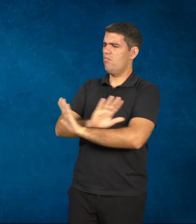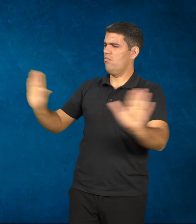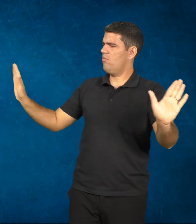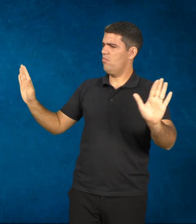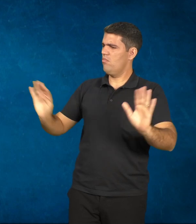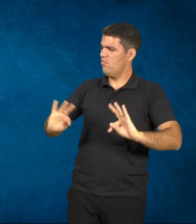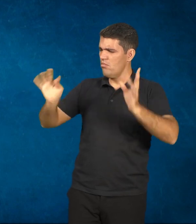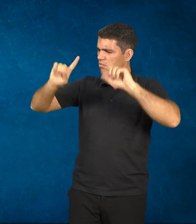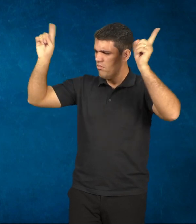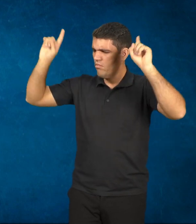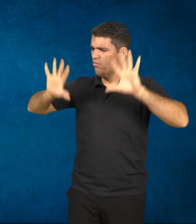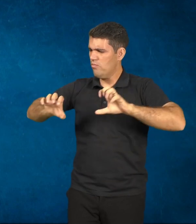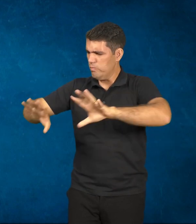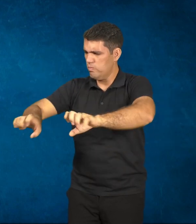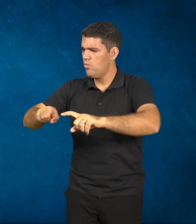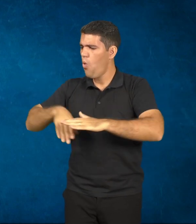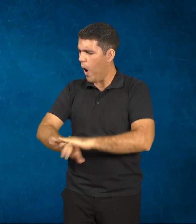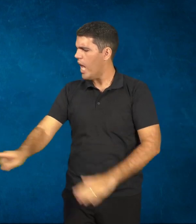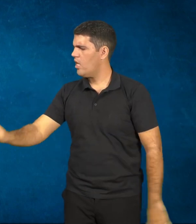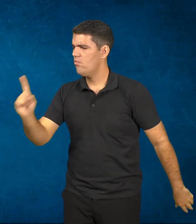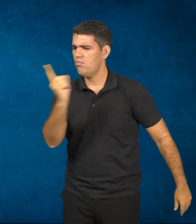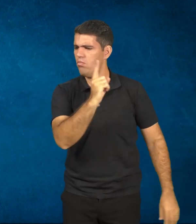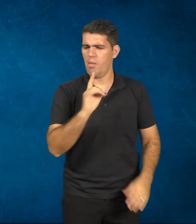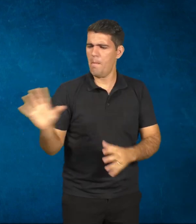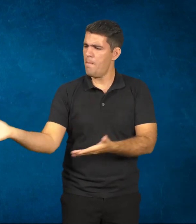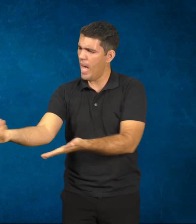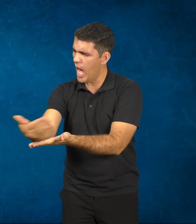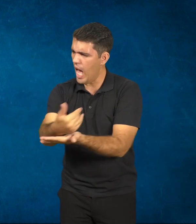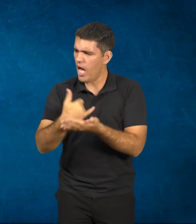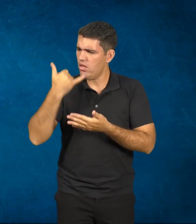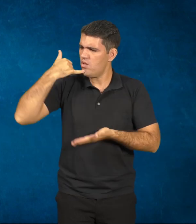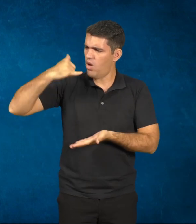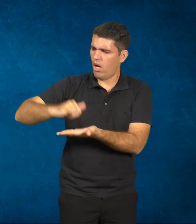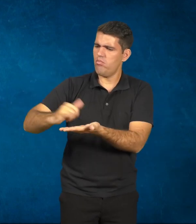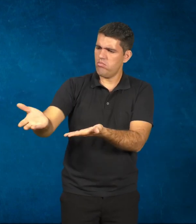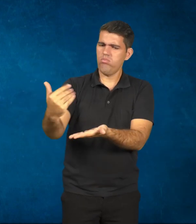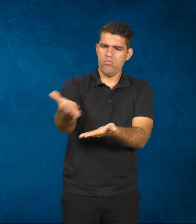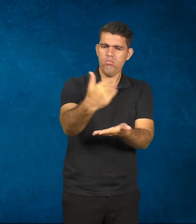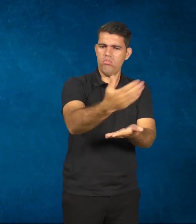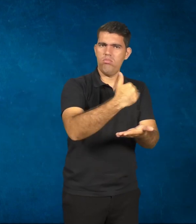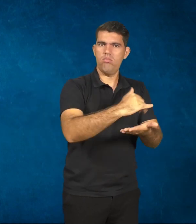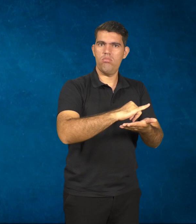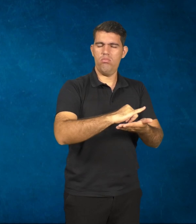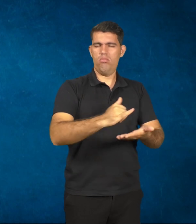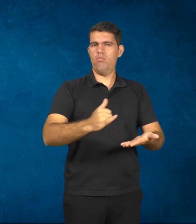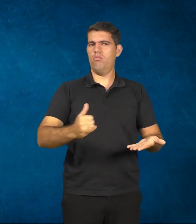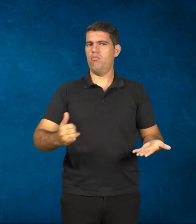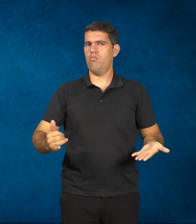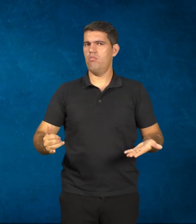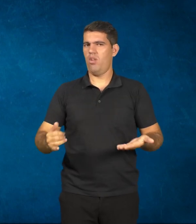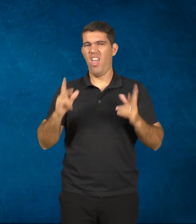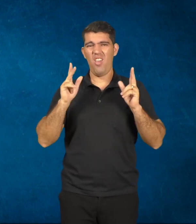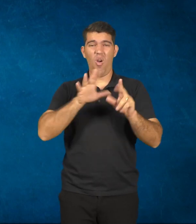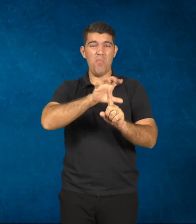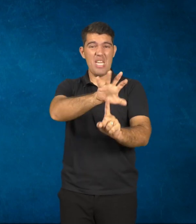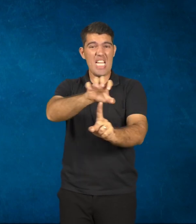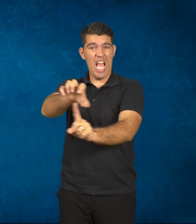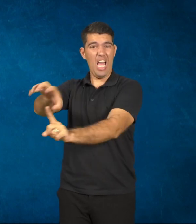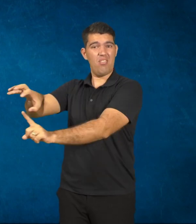não, briga, grita, não, recolhe todos os celulares, ele na verdade está brigando com o aluno, não